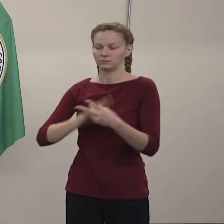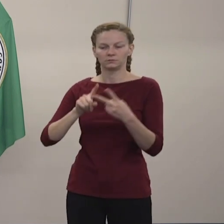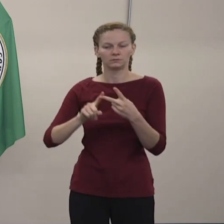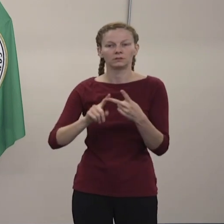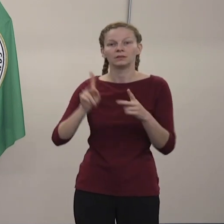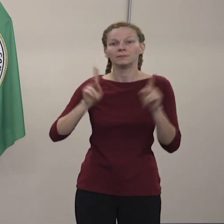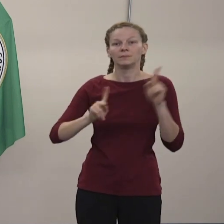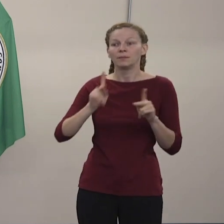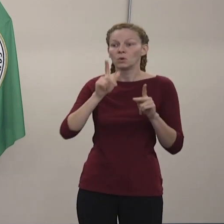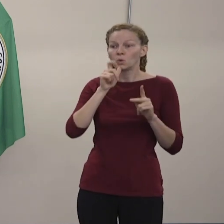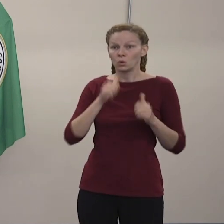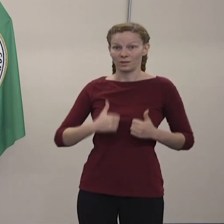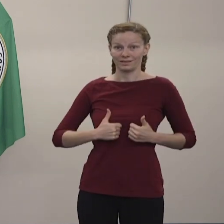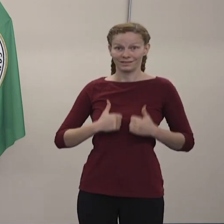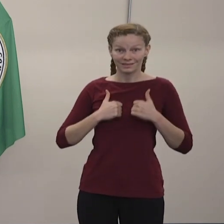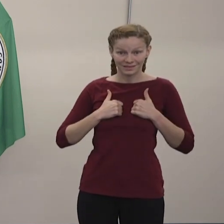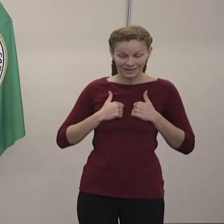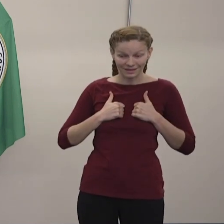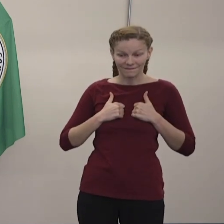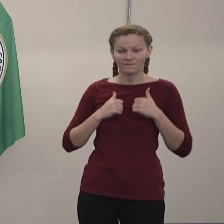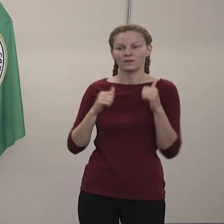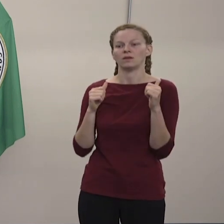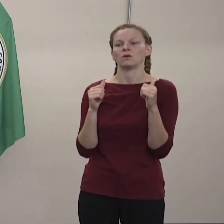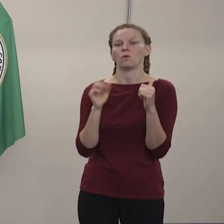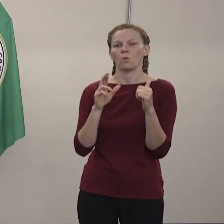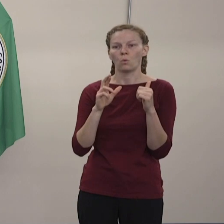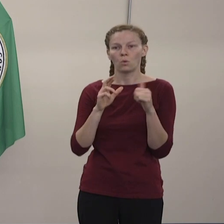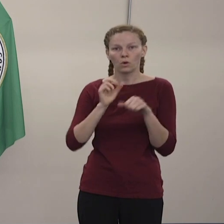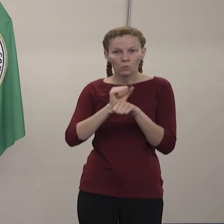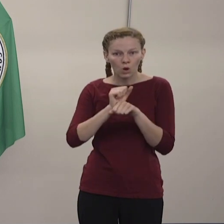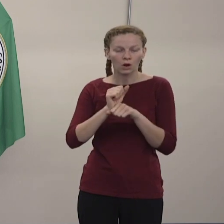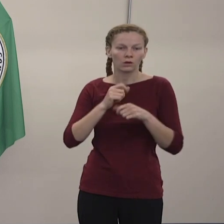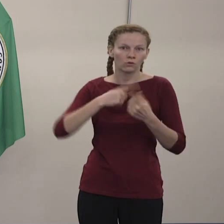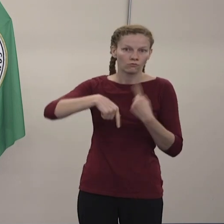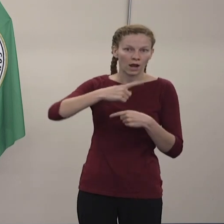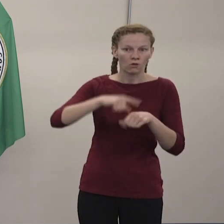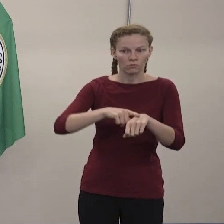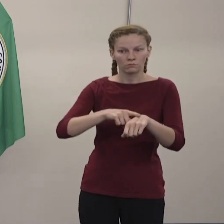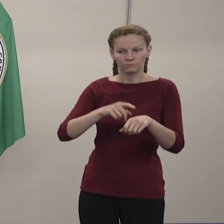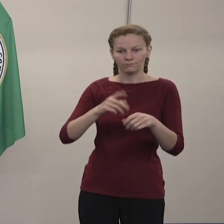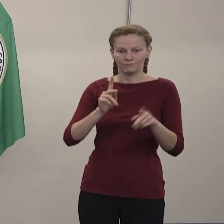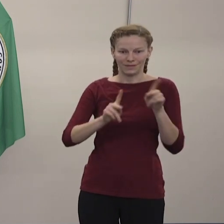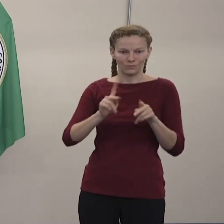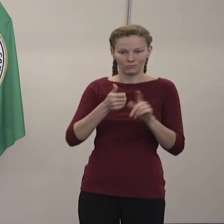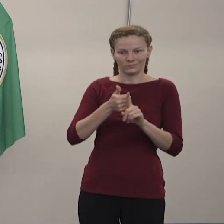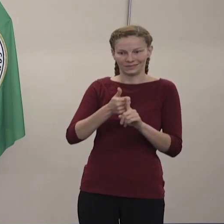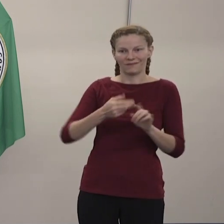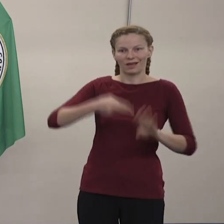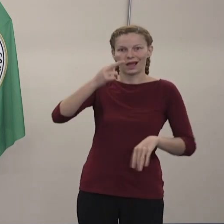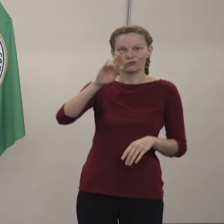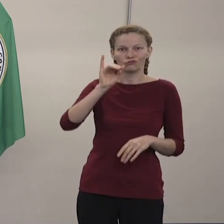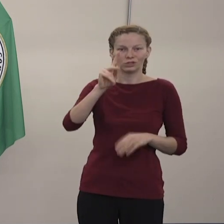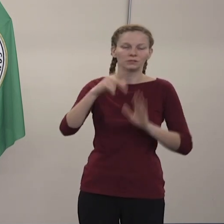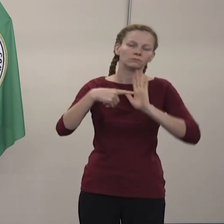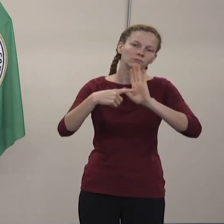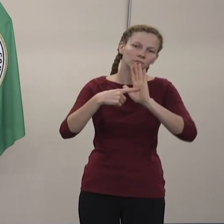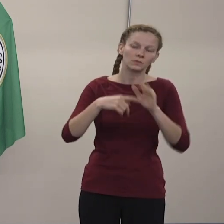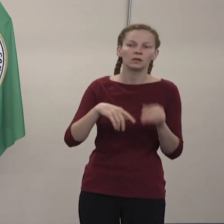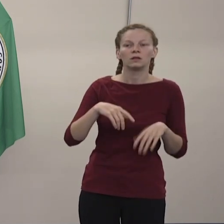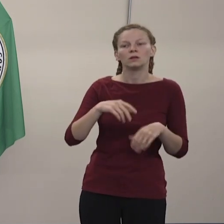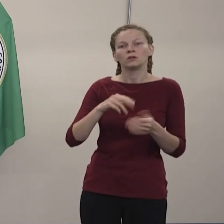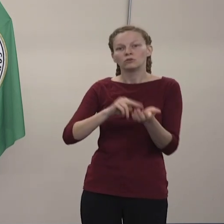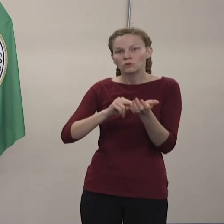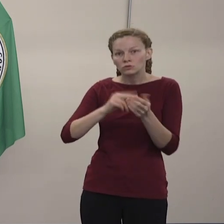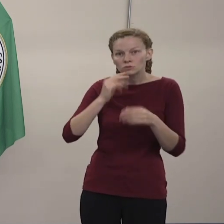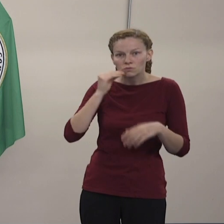tiene contacto con instalaciones de larga duración